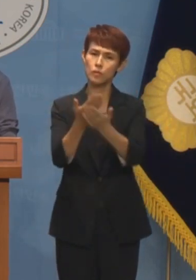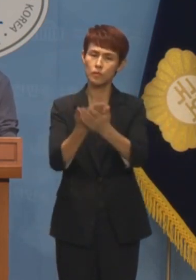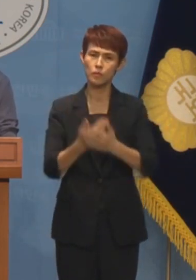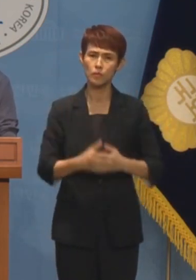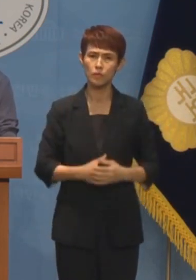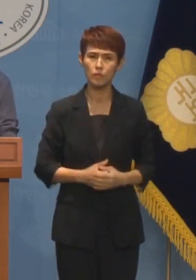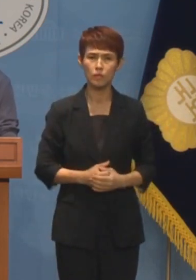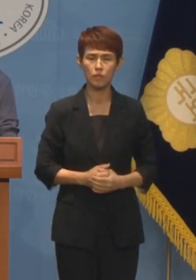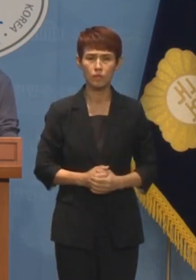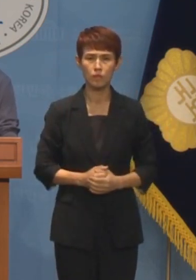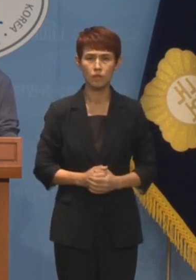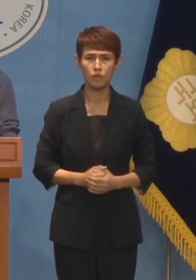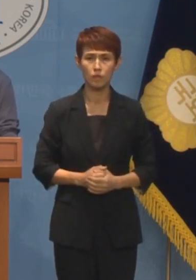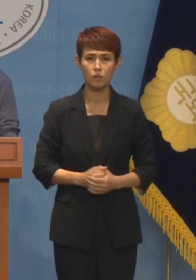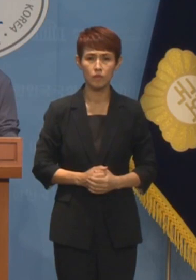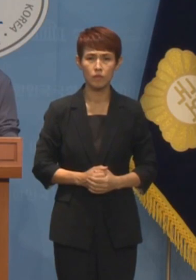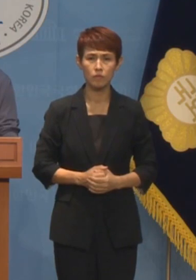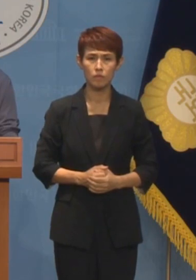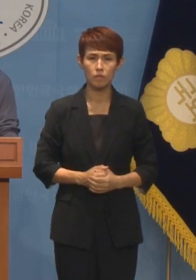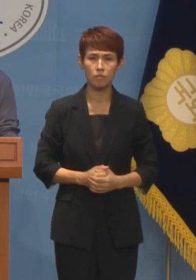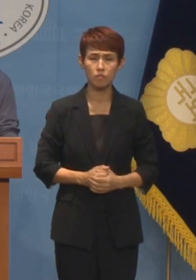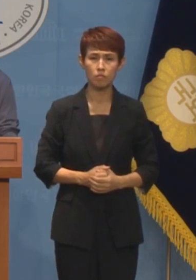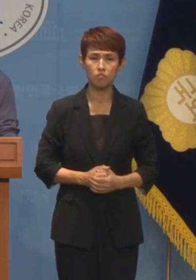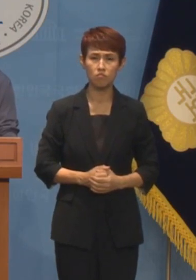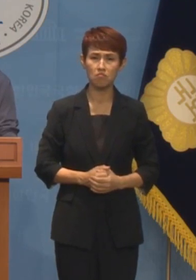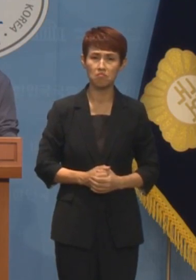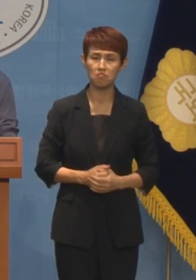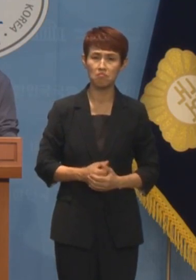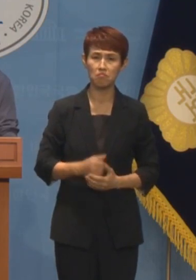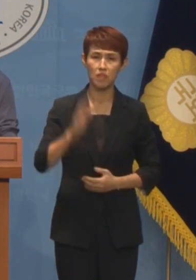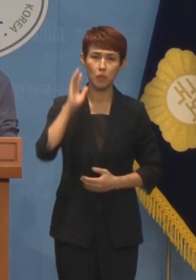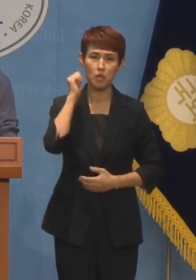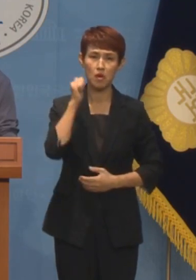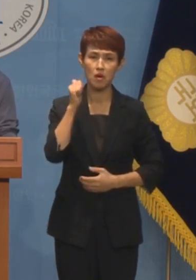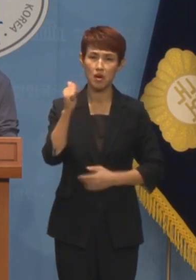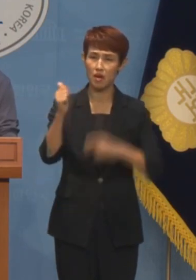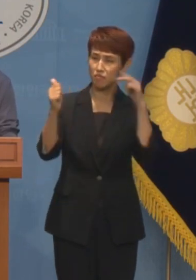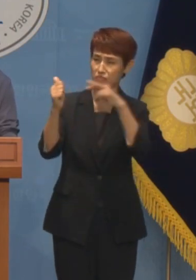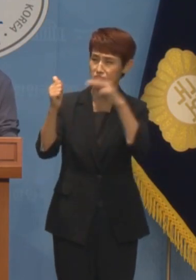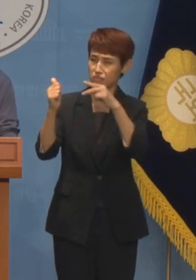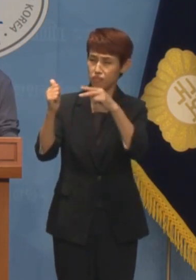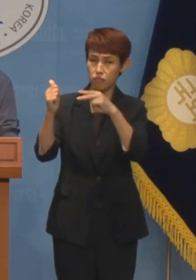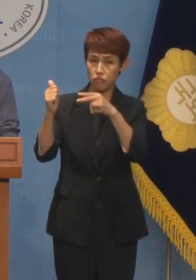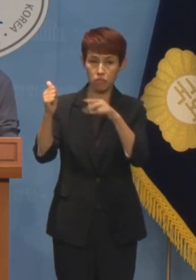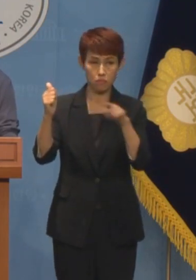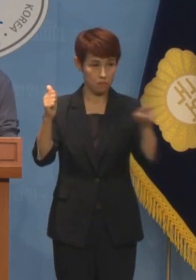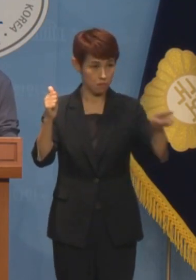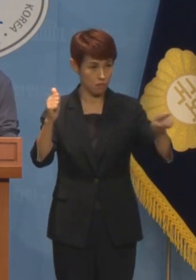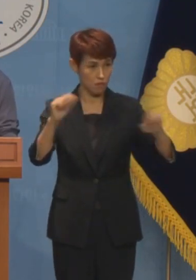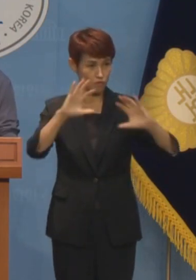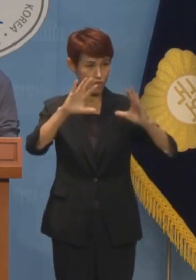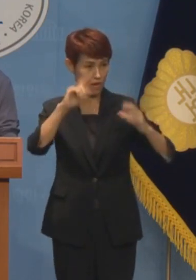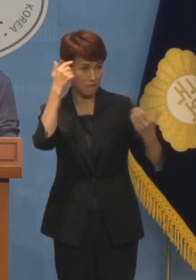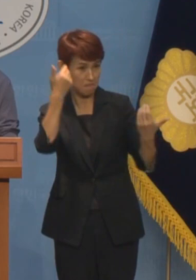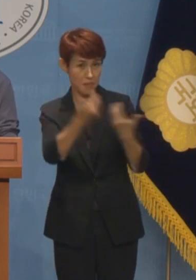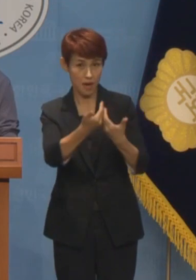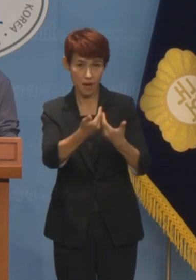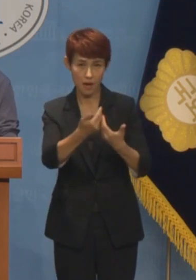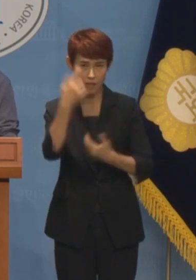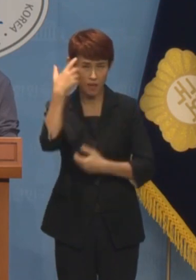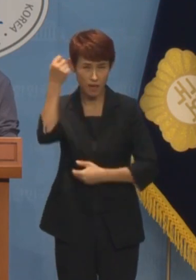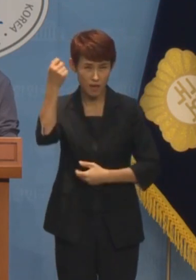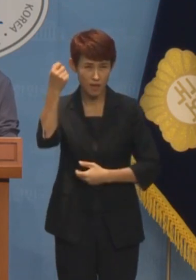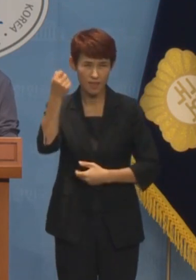하지 않겠습니까? 혹여라도 본인에 대한 비판의 목소리를 반국가 세력이라고 여기는 것은 아닐